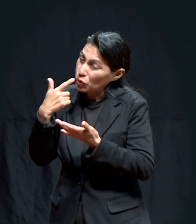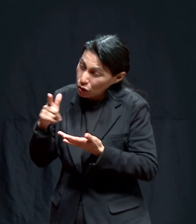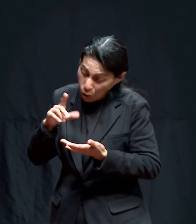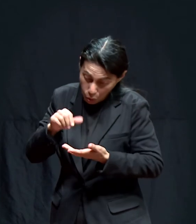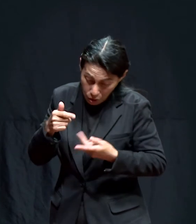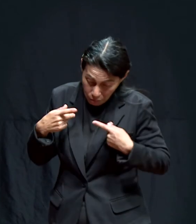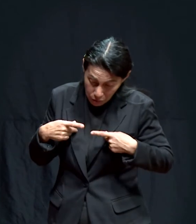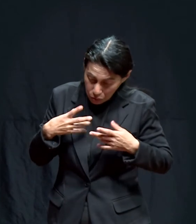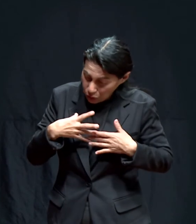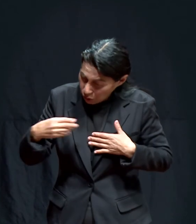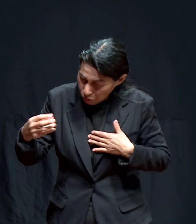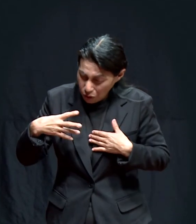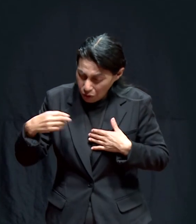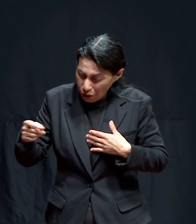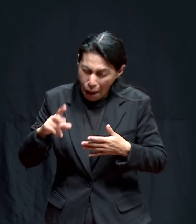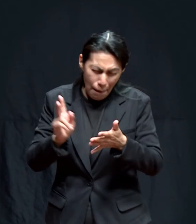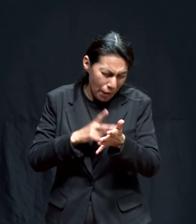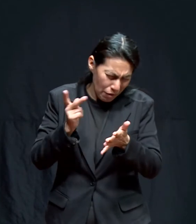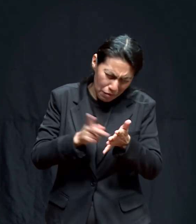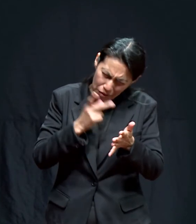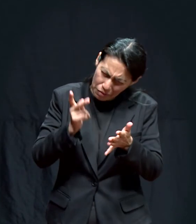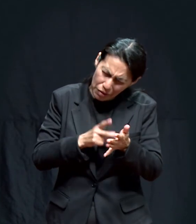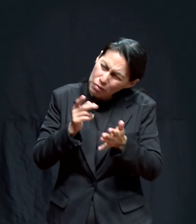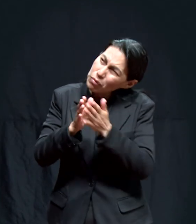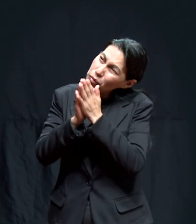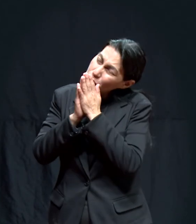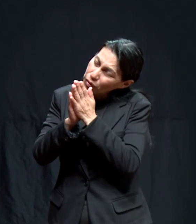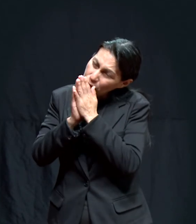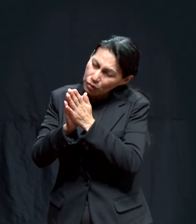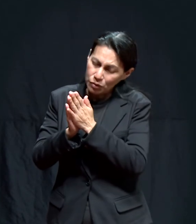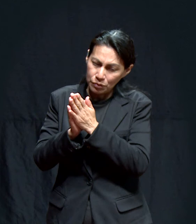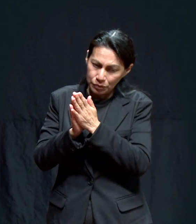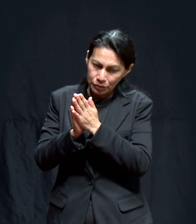nadie y ya estaba padre tú sabes que yo no quiero dañar a nadie por favor